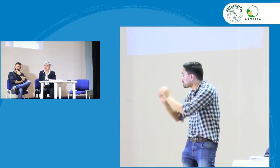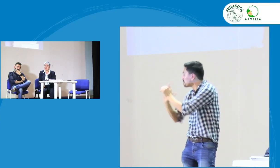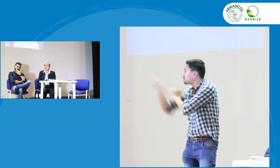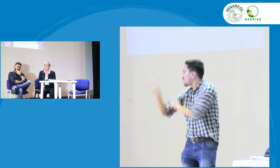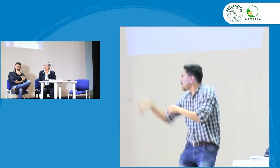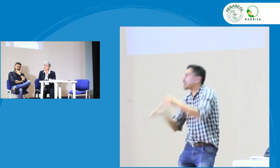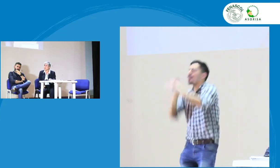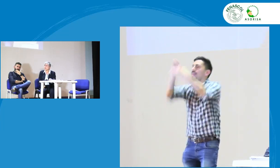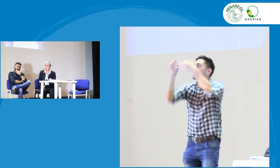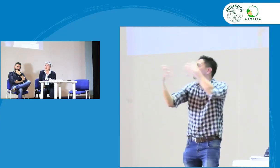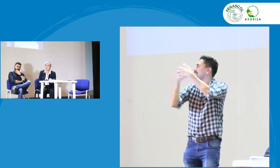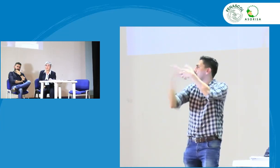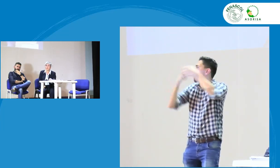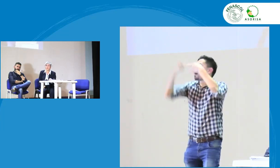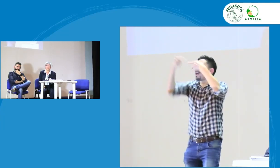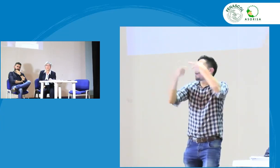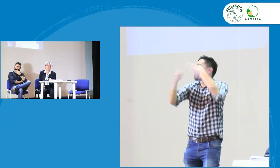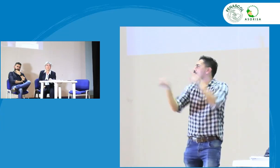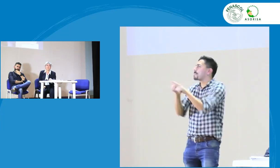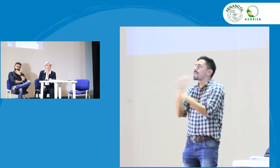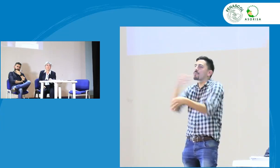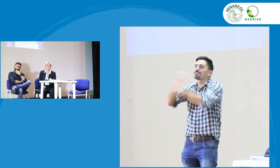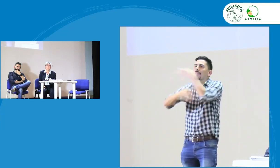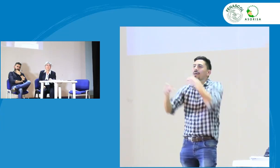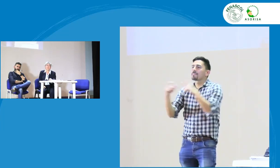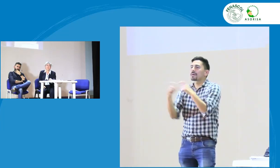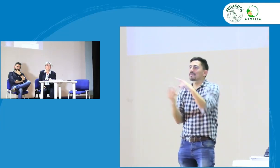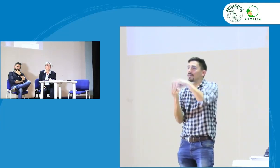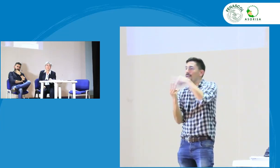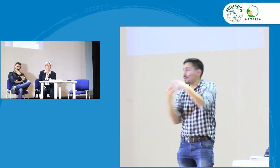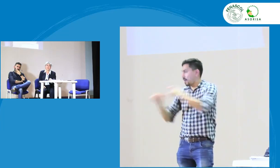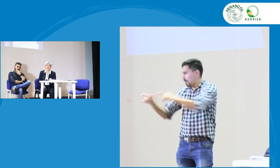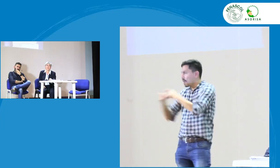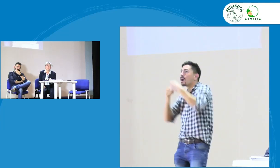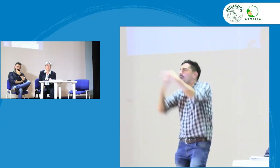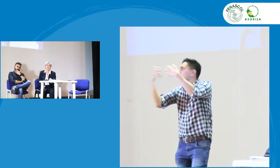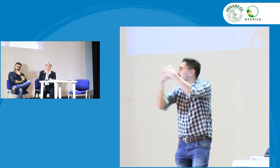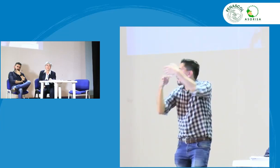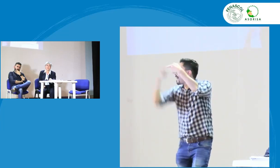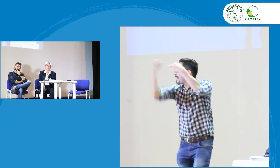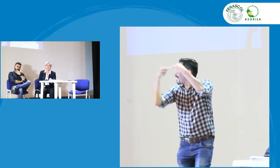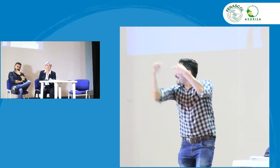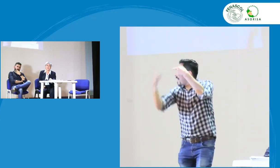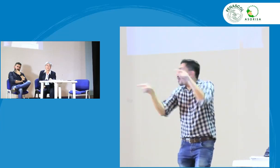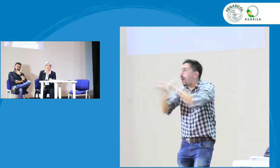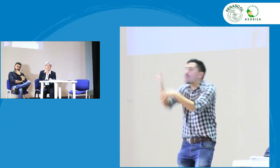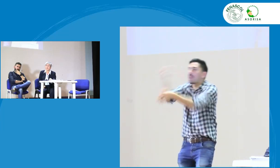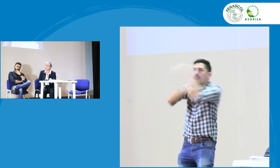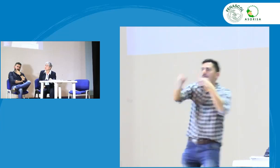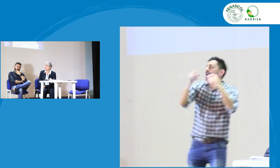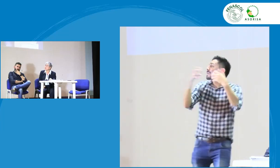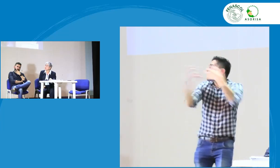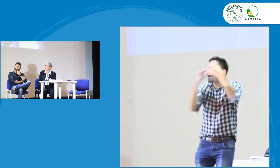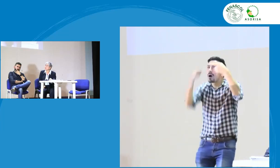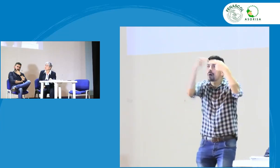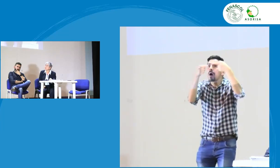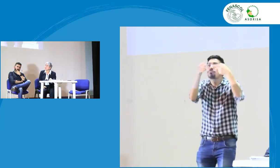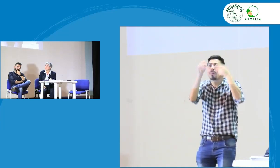aparecer los nombres de los intérpretes es una plataforma donde van a aparecer allí, van a tener como si tuvieran un